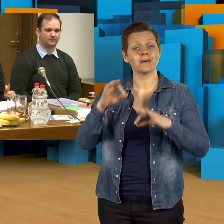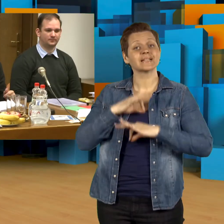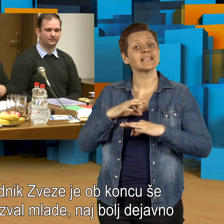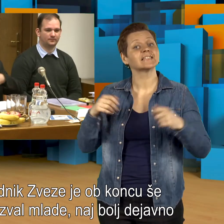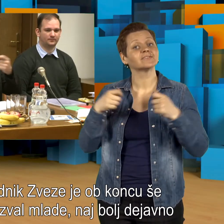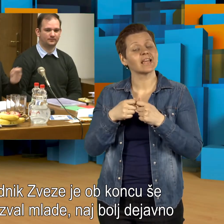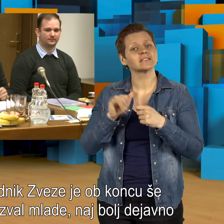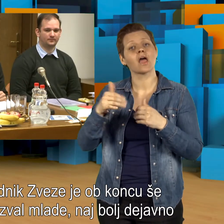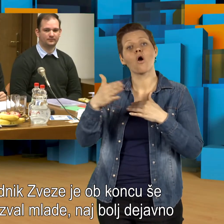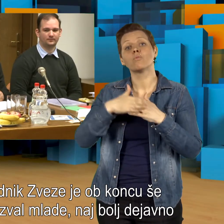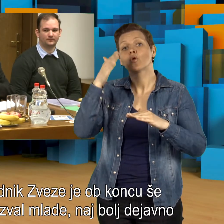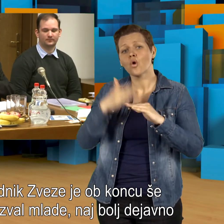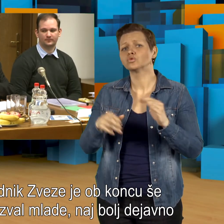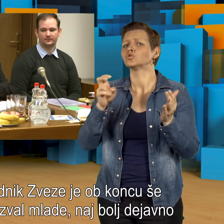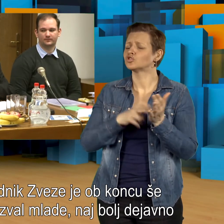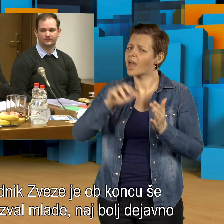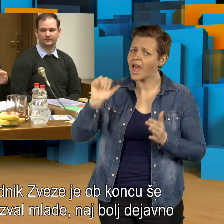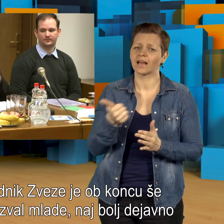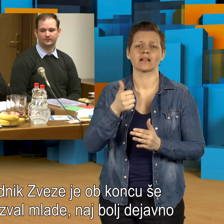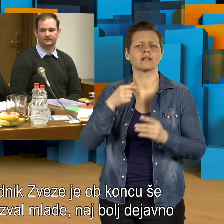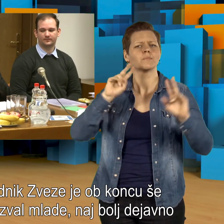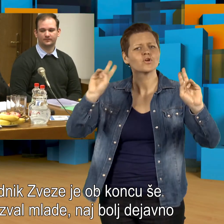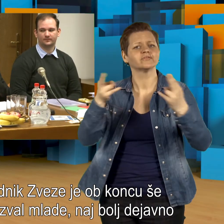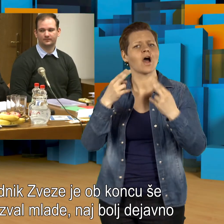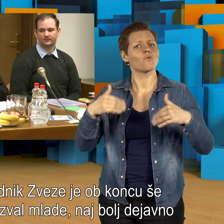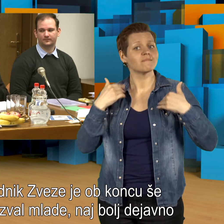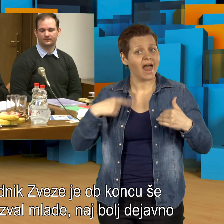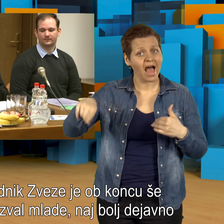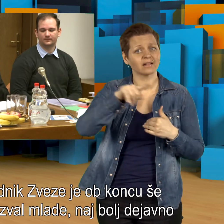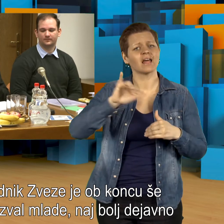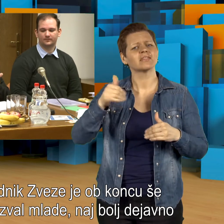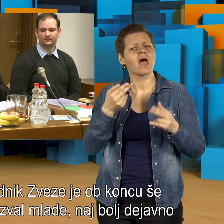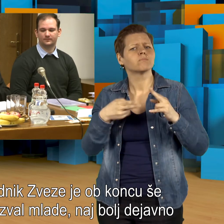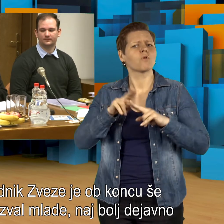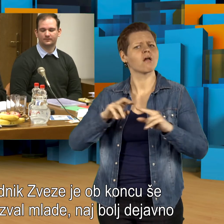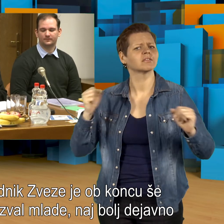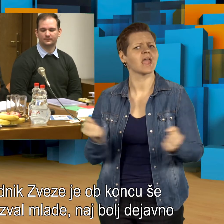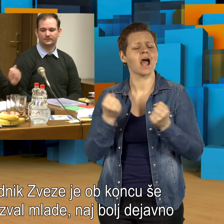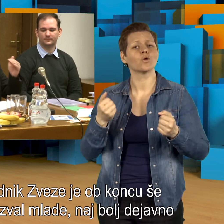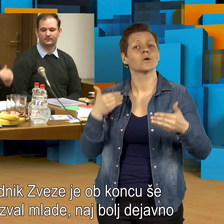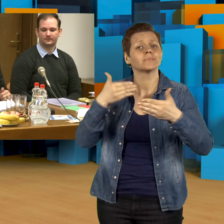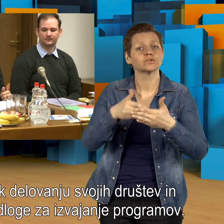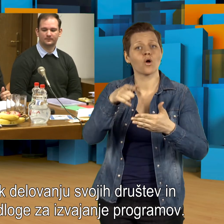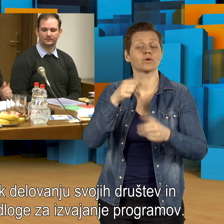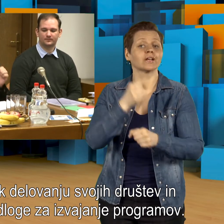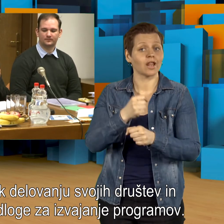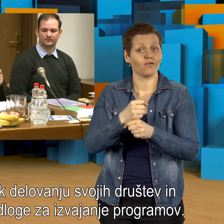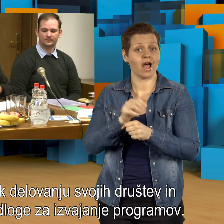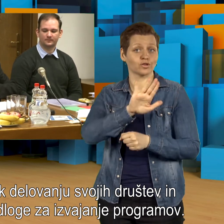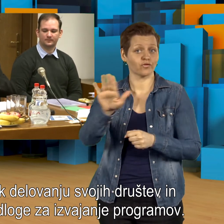Predsednik zveze je ob koncu še enkrat pozval mlade najbolj, javno pristopijo k delovanju svojih društev in podajo